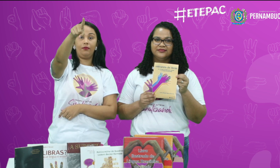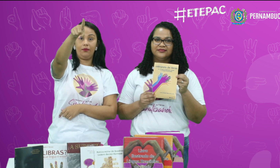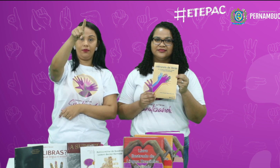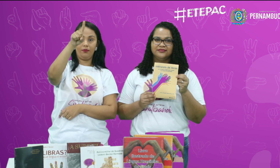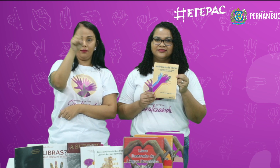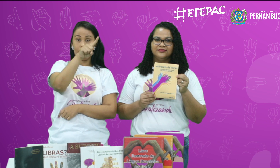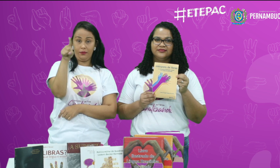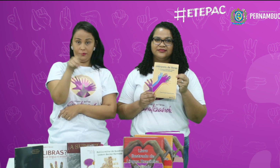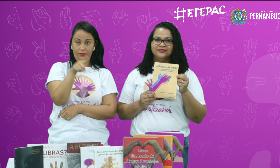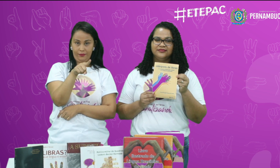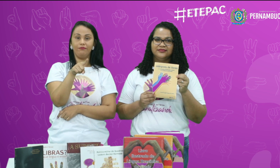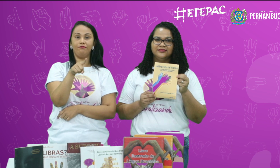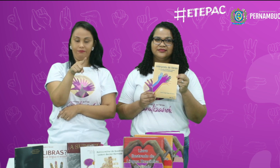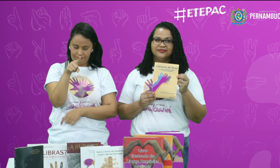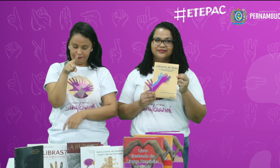Marinês. Marinês.